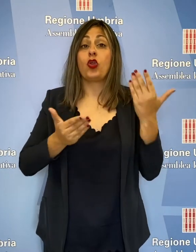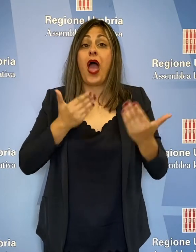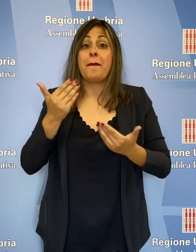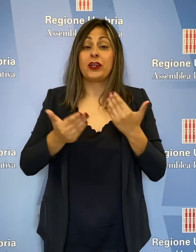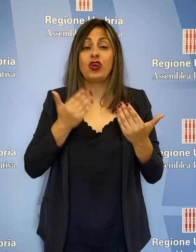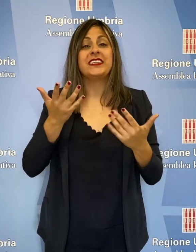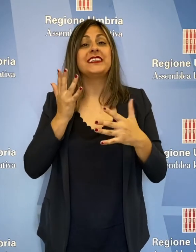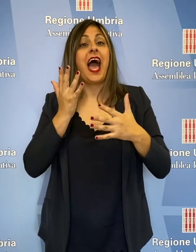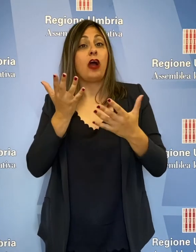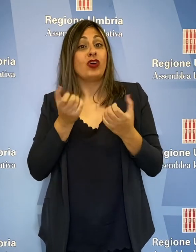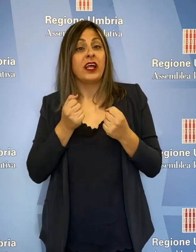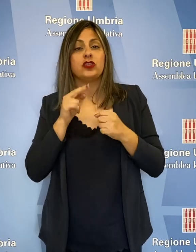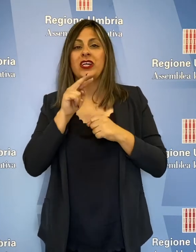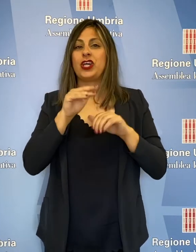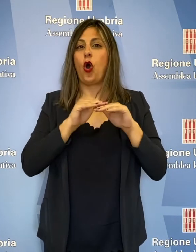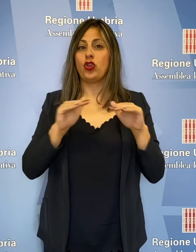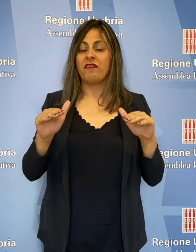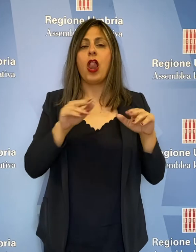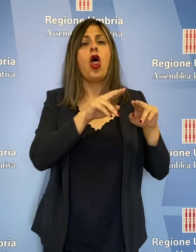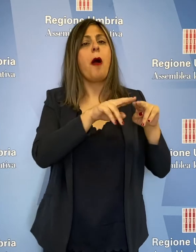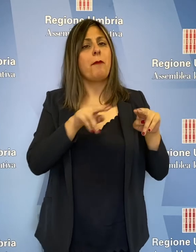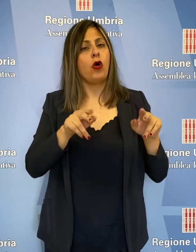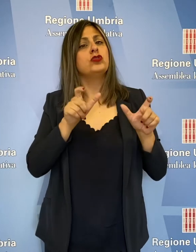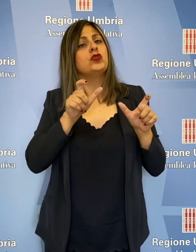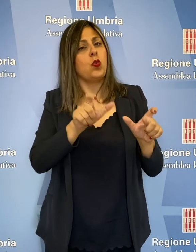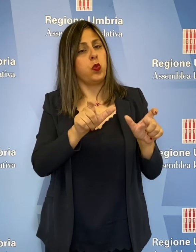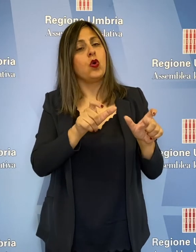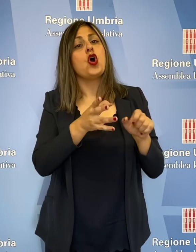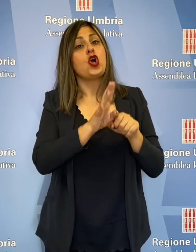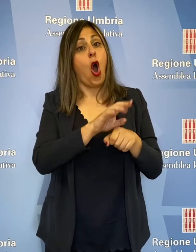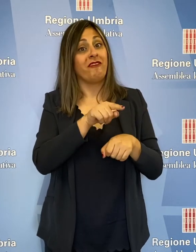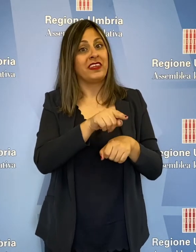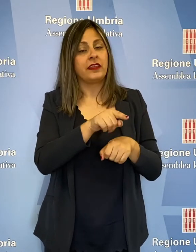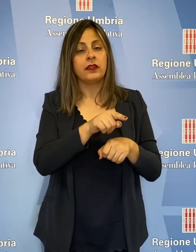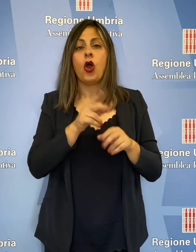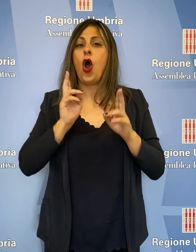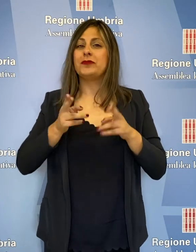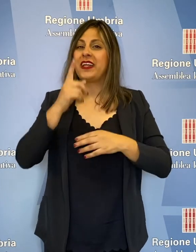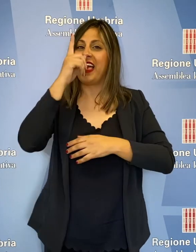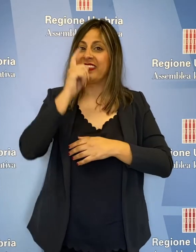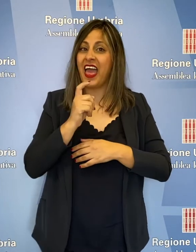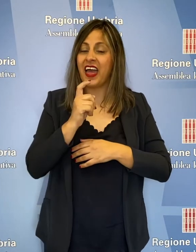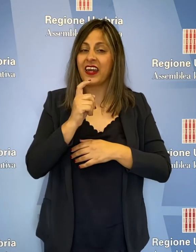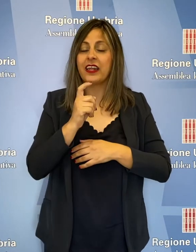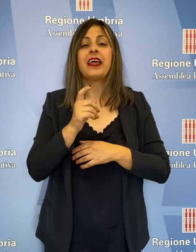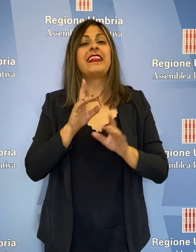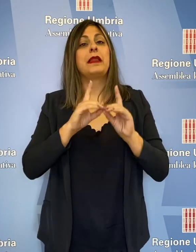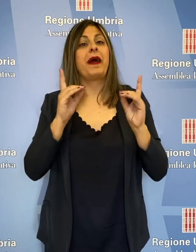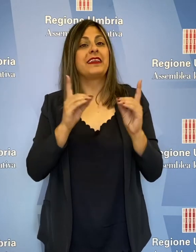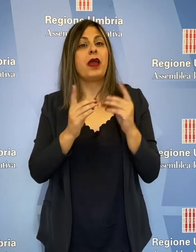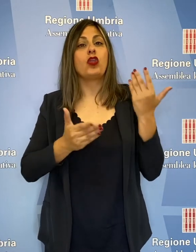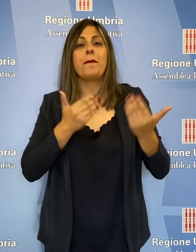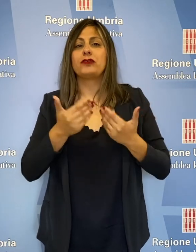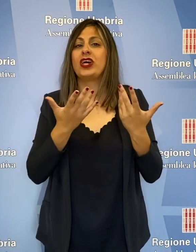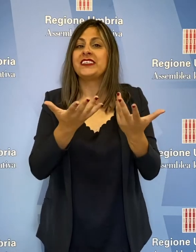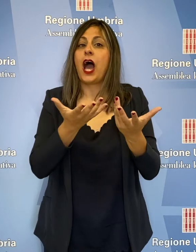Accettazione di secondo livello con posti dedicati al Covid, ospedale di Terni, Dipartimento di Emergenza e